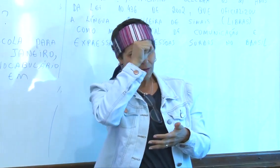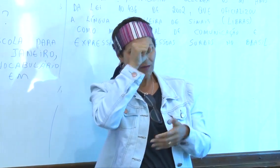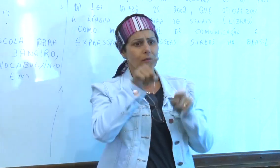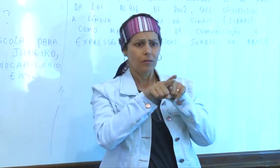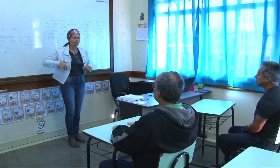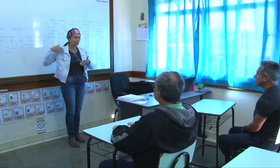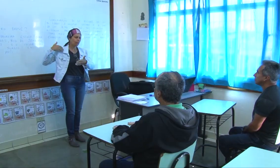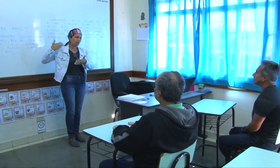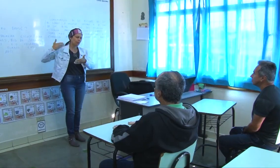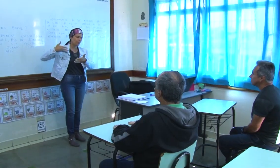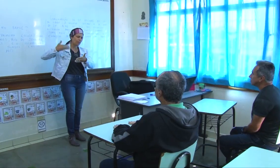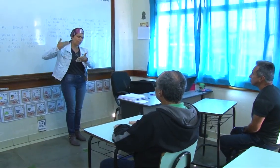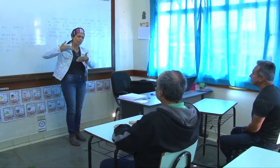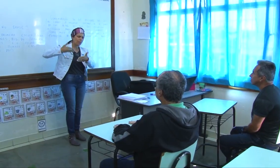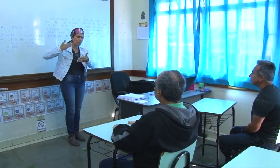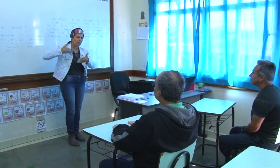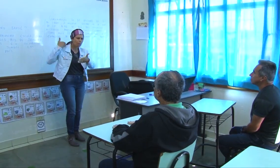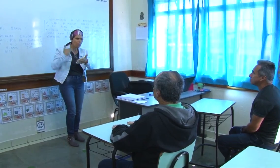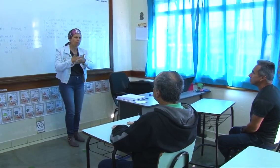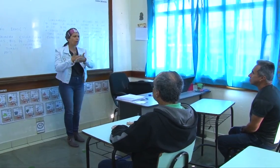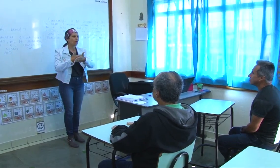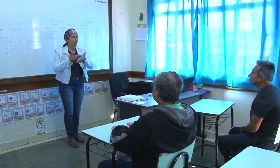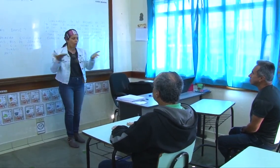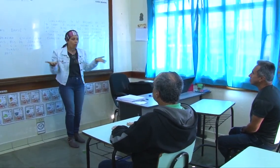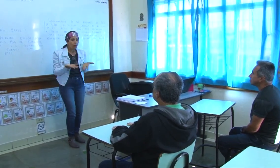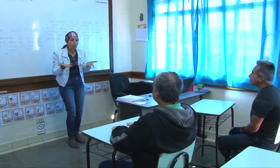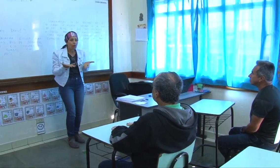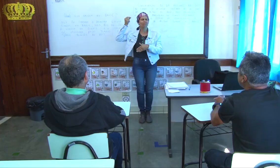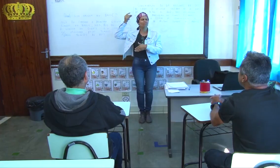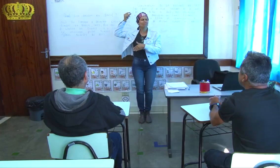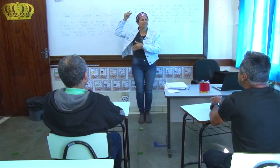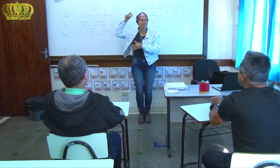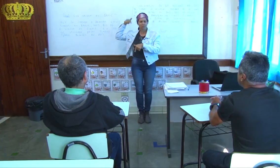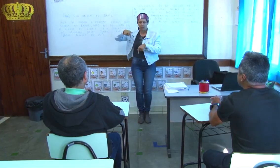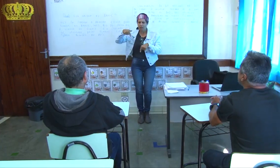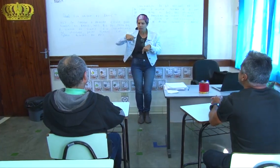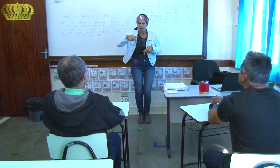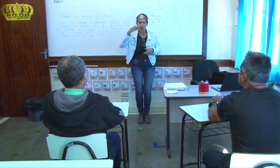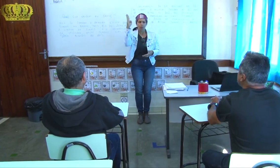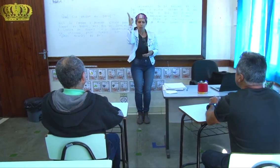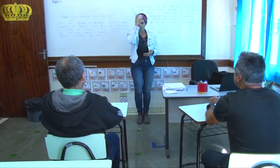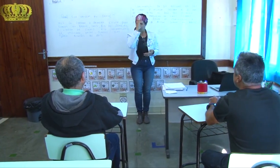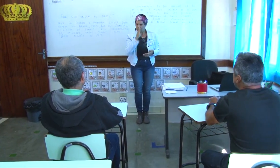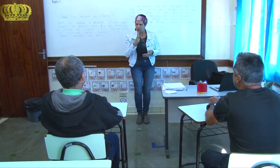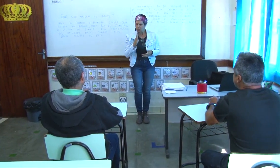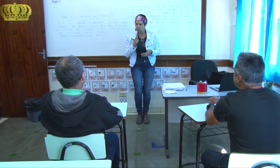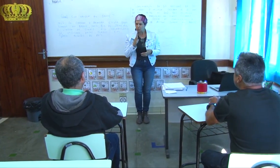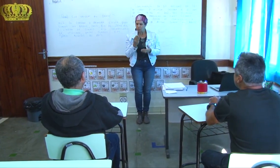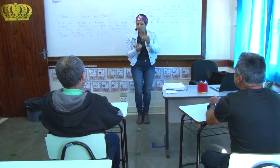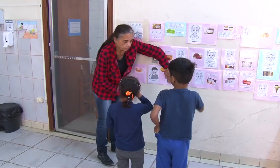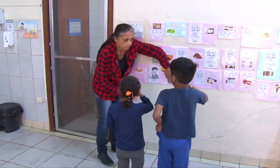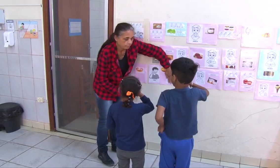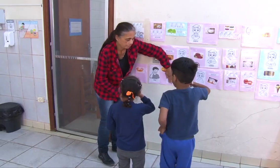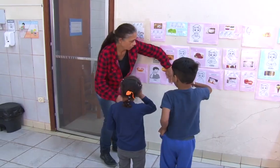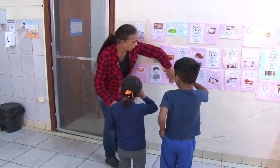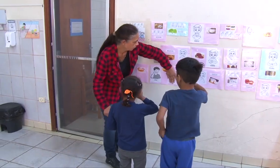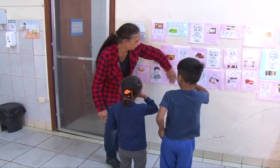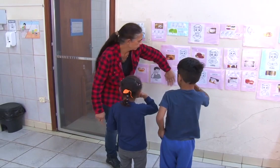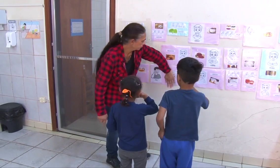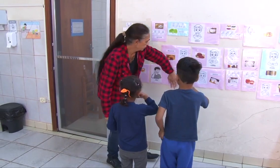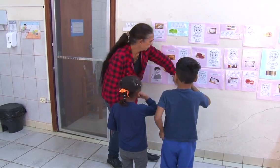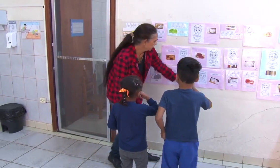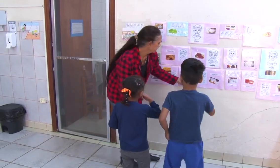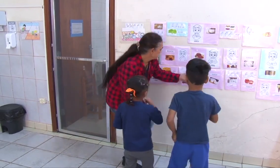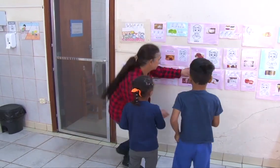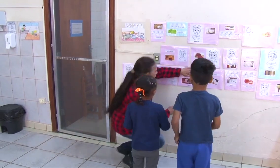Municipal de Atendimento aos Surdos, o Tarso de Coimbra, trabalha com a língua de sinais. A escola atende mais de 28 alunos